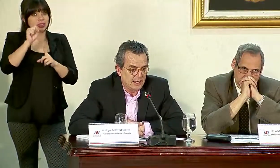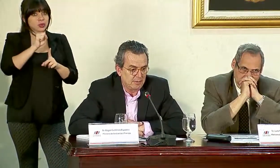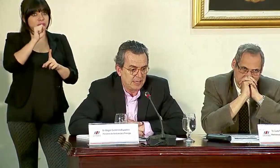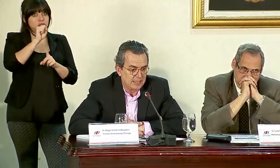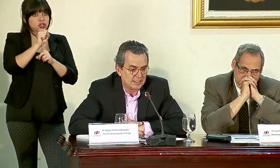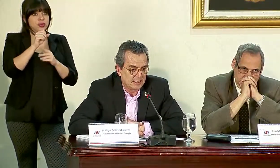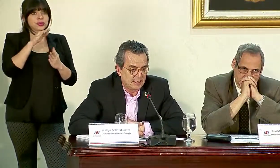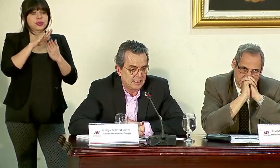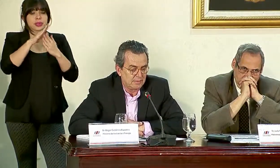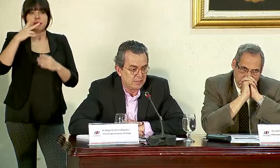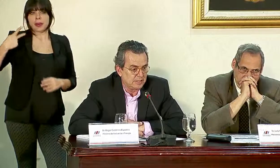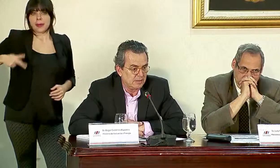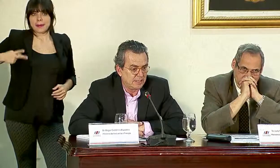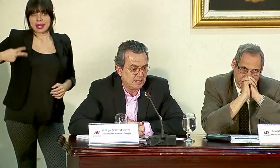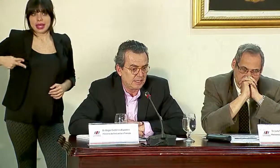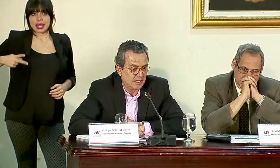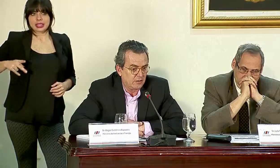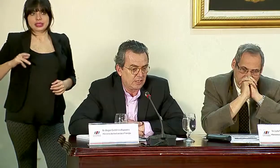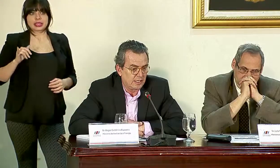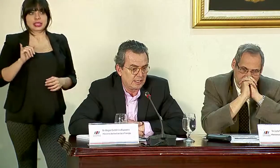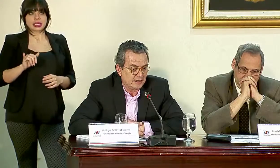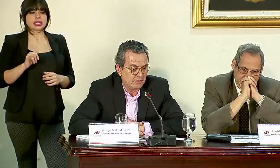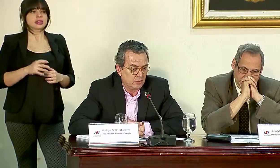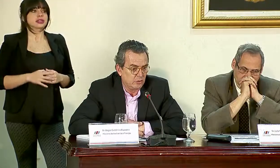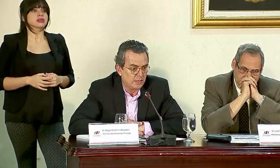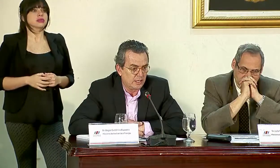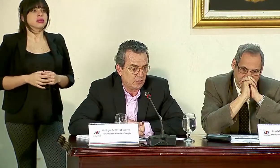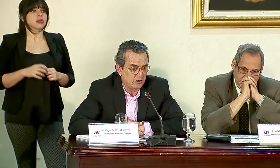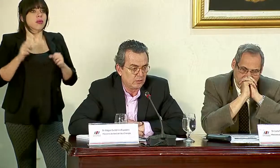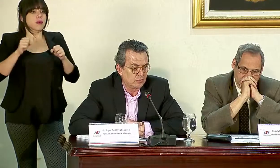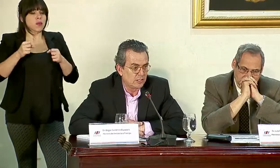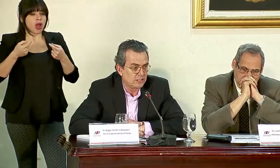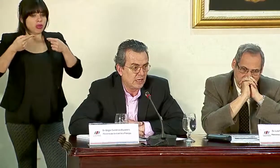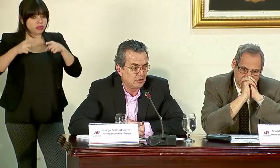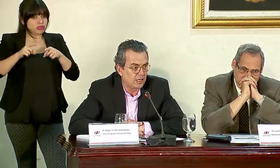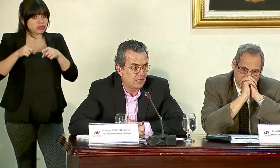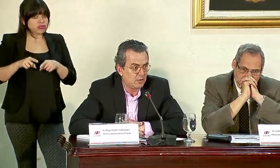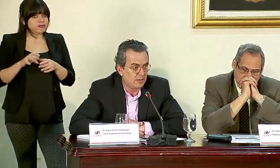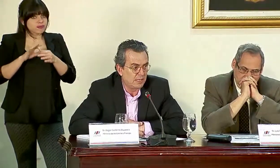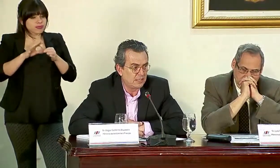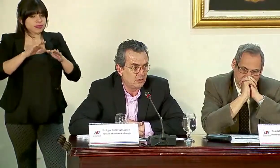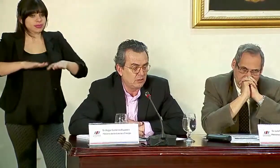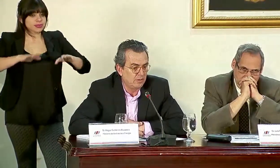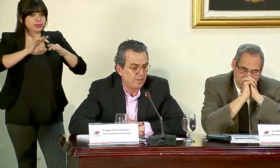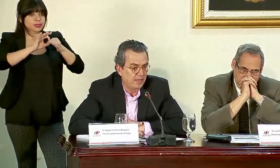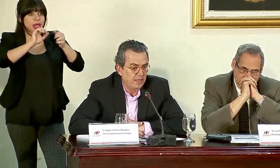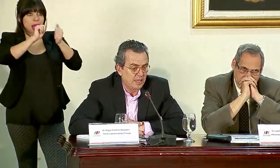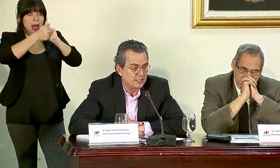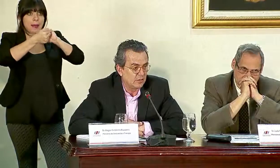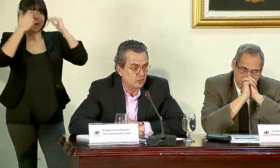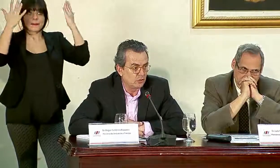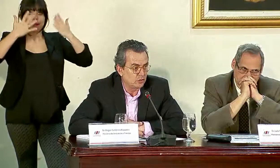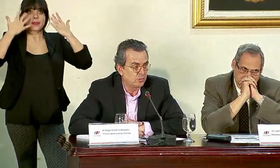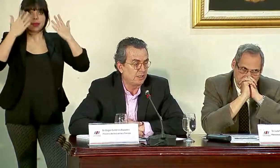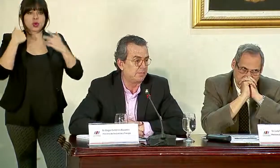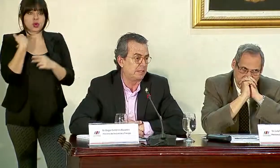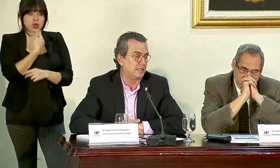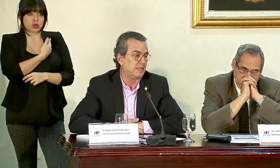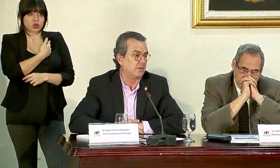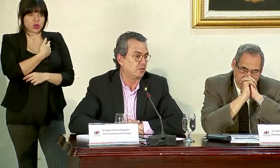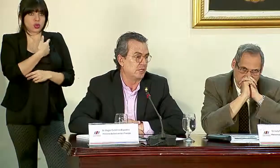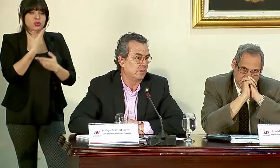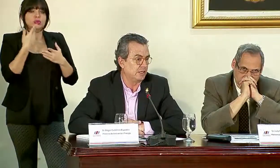y ante la amenaza precisamente de lo que se vislumbra de acuerdo a los escenarios de cambio climático, es que nosotros